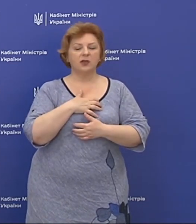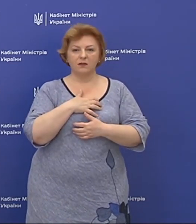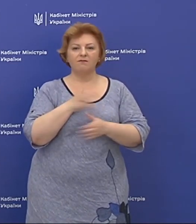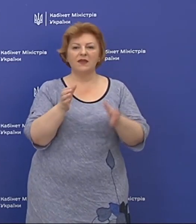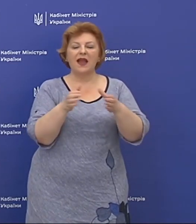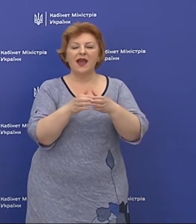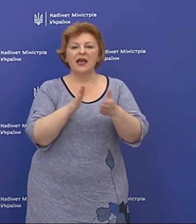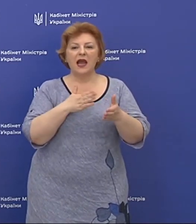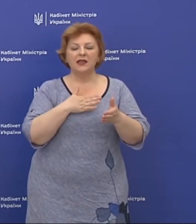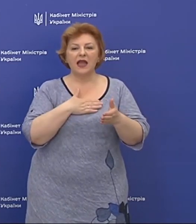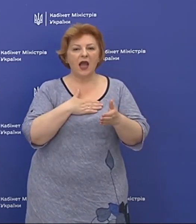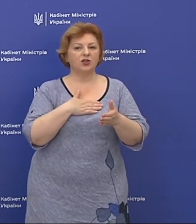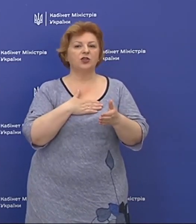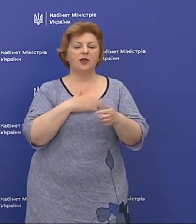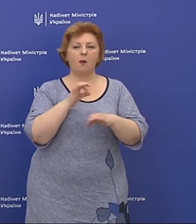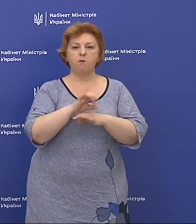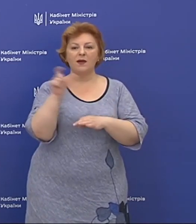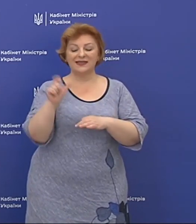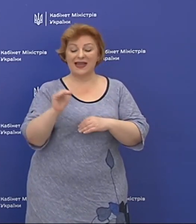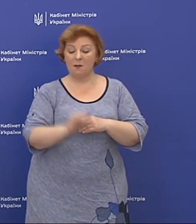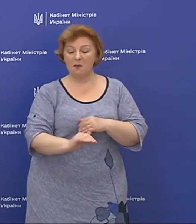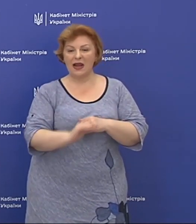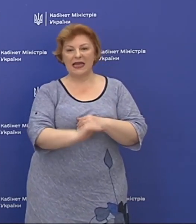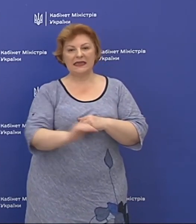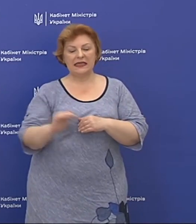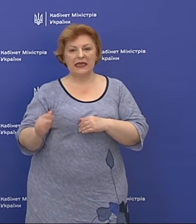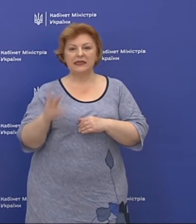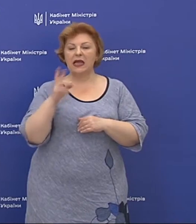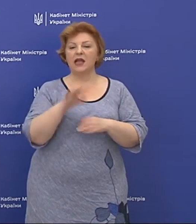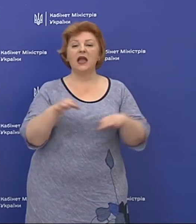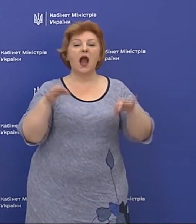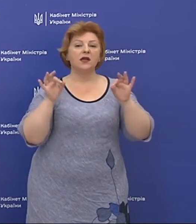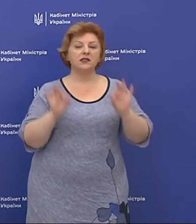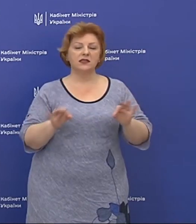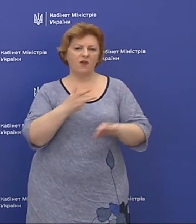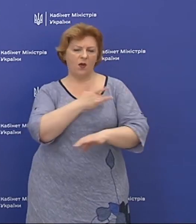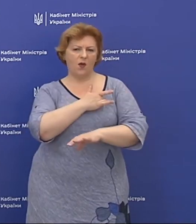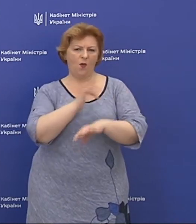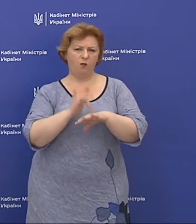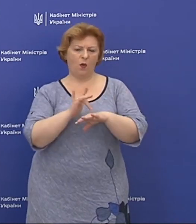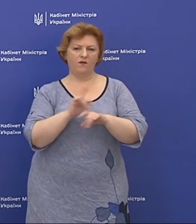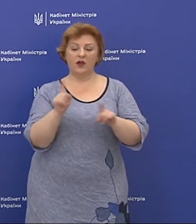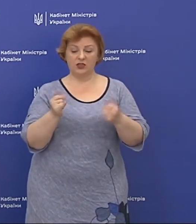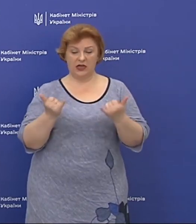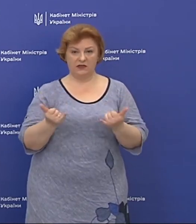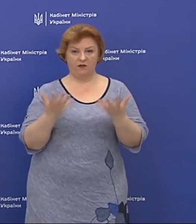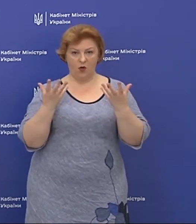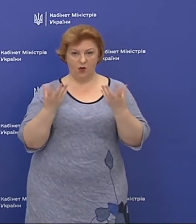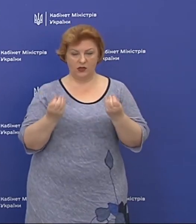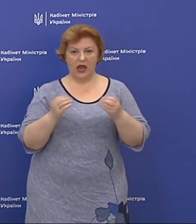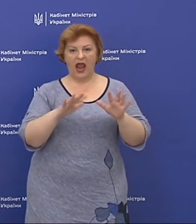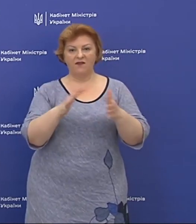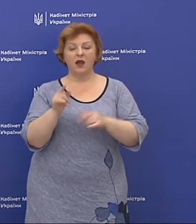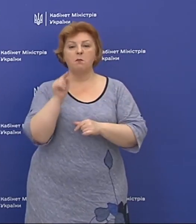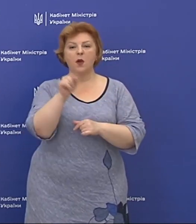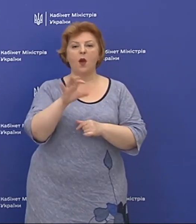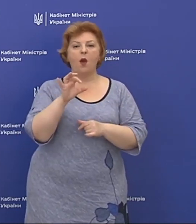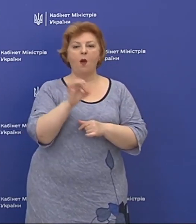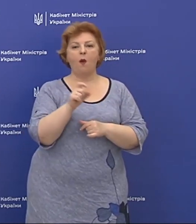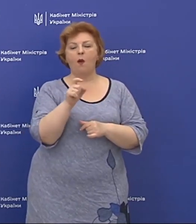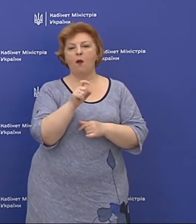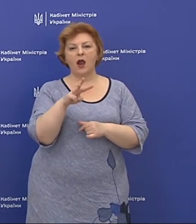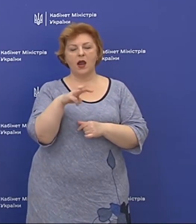наших пацієнток – це малі діти. І я, звичайно, вболіваю за те, що на сьогоднішній день відбувається в Охмаддиті.